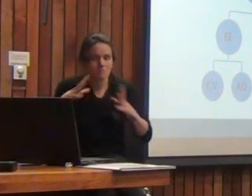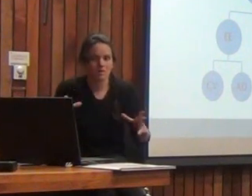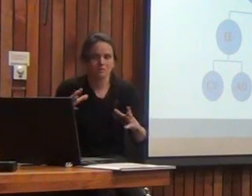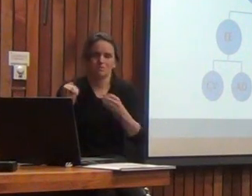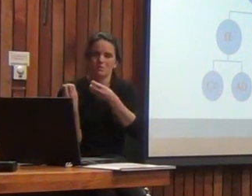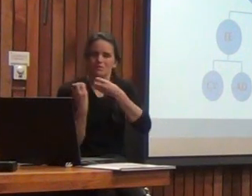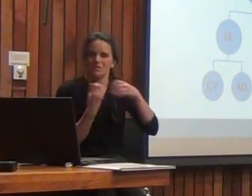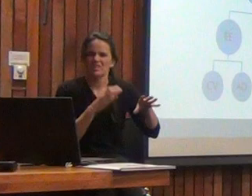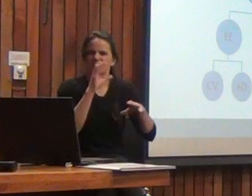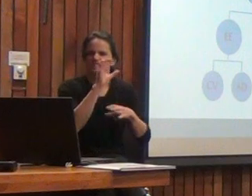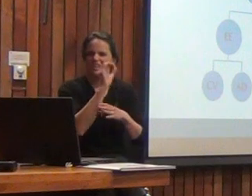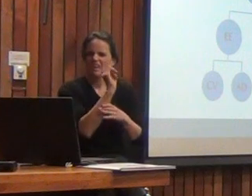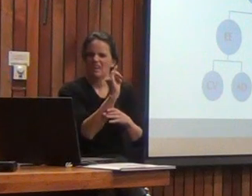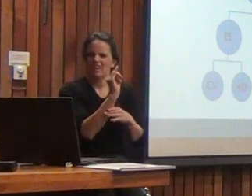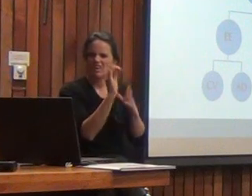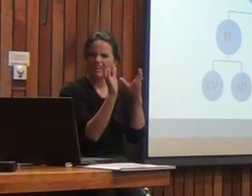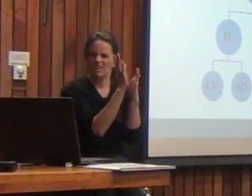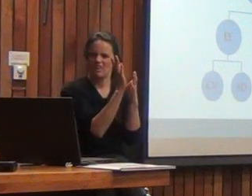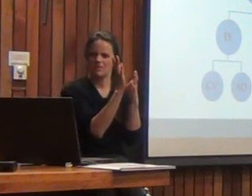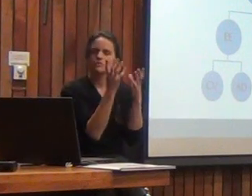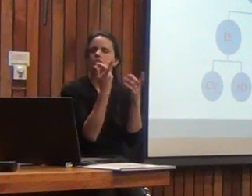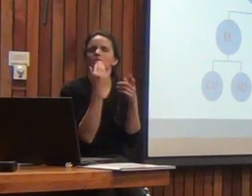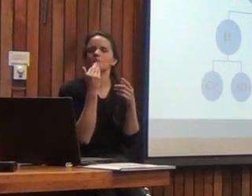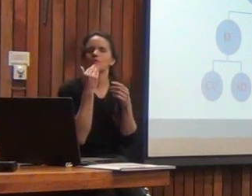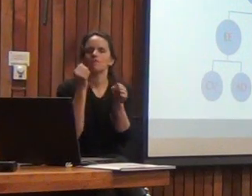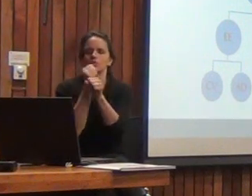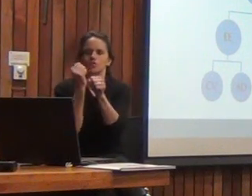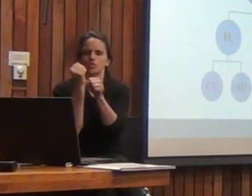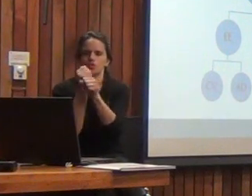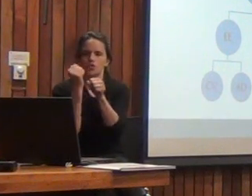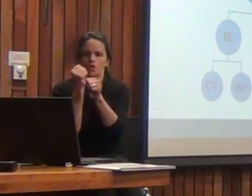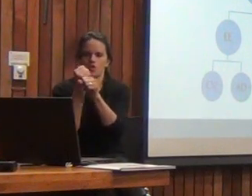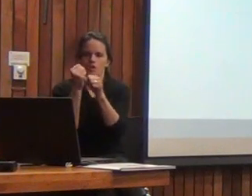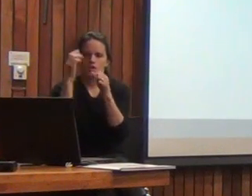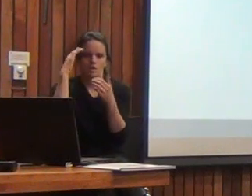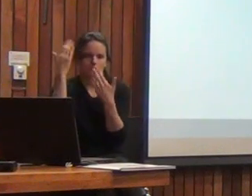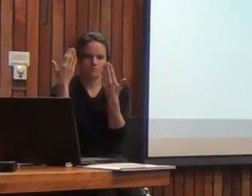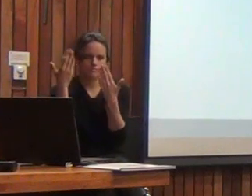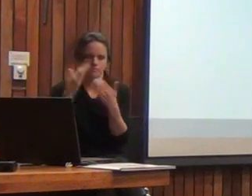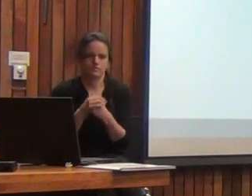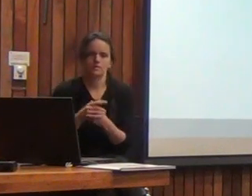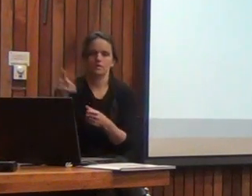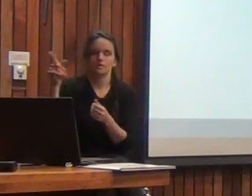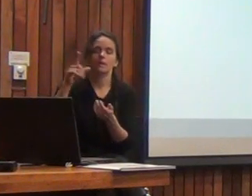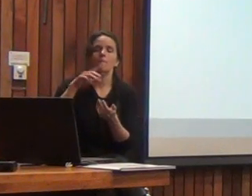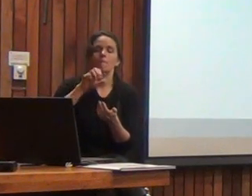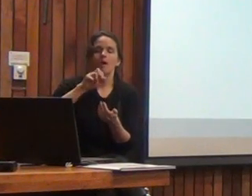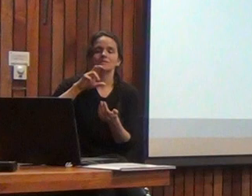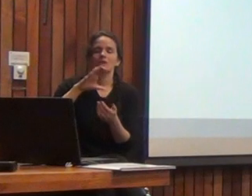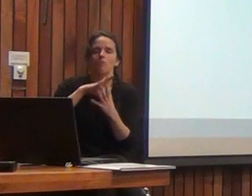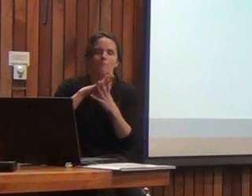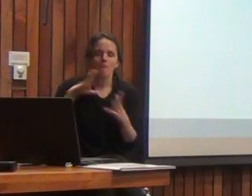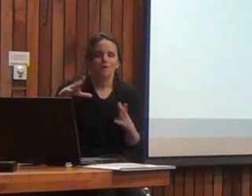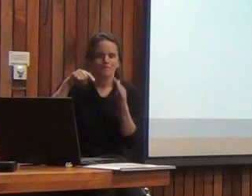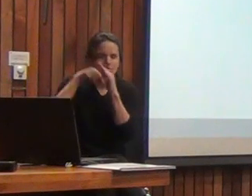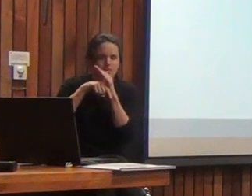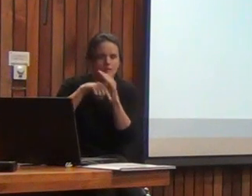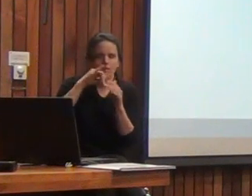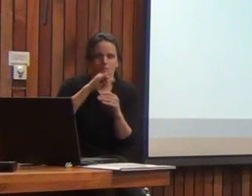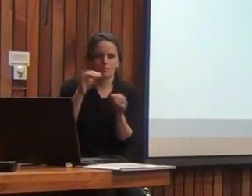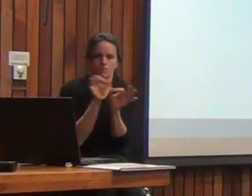meramente de seis y ya estamos hablando en realidad de funciones, ¿no? Esto lo va a ver Marcelo mucho más en detalle. Por lo tanto,